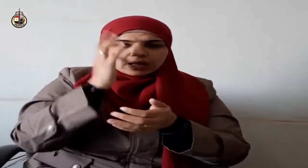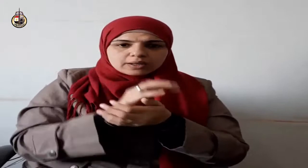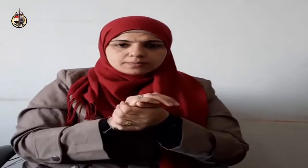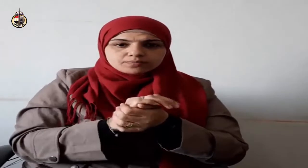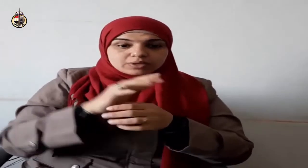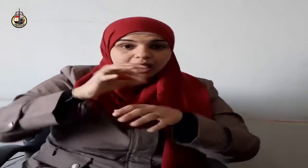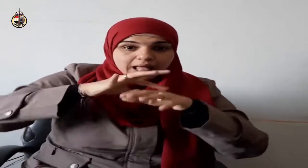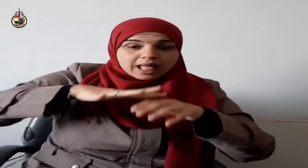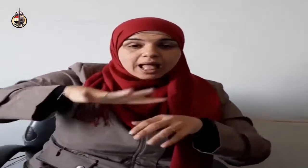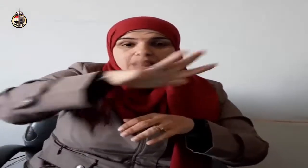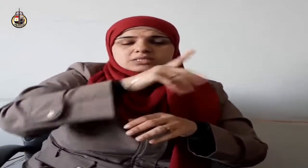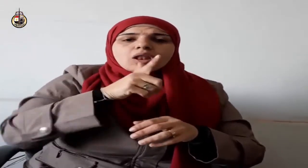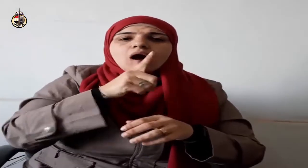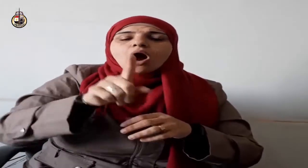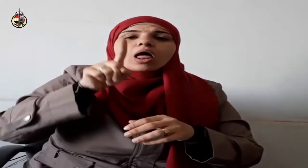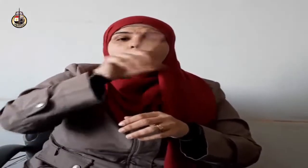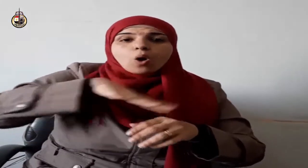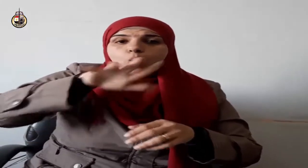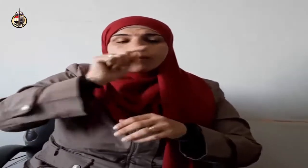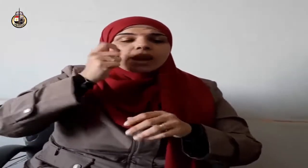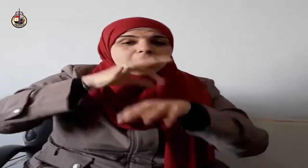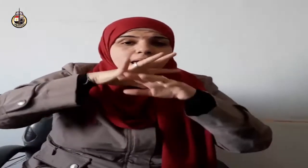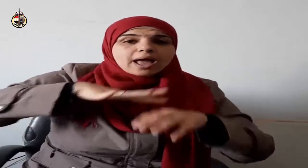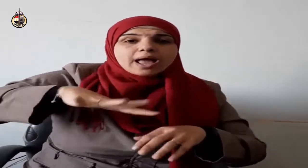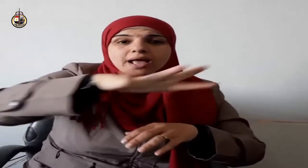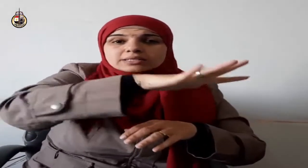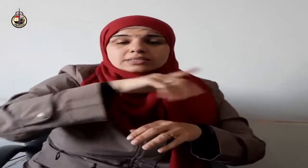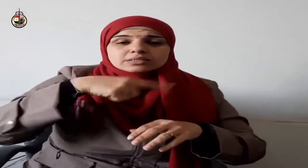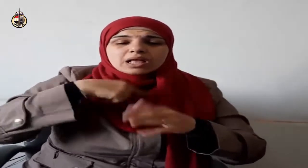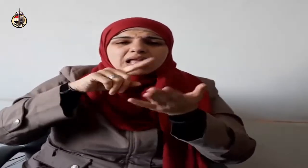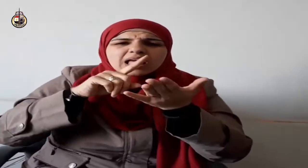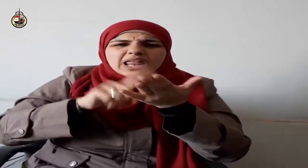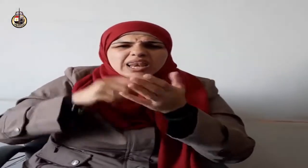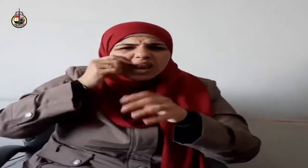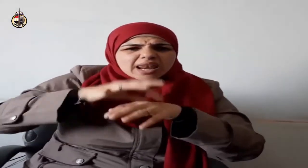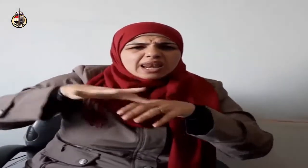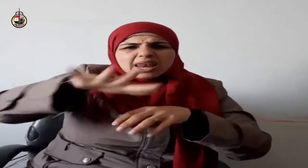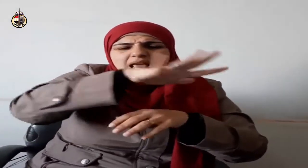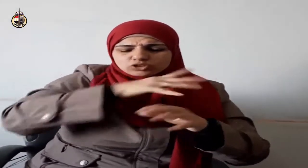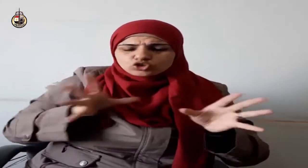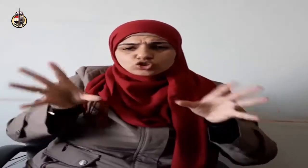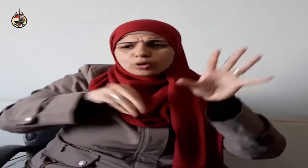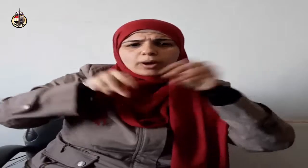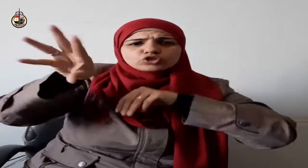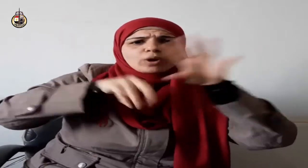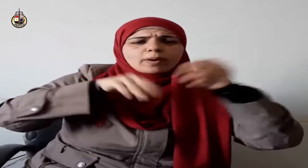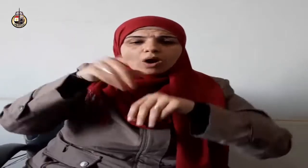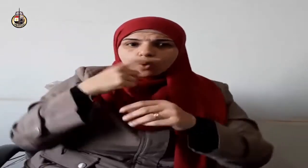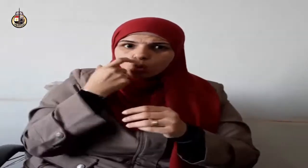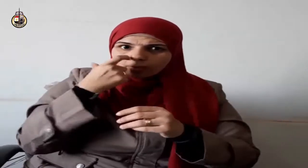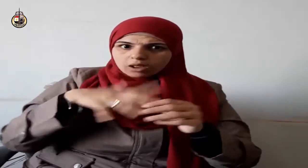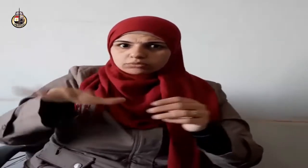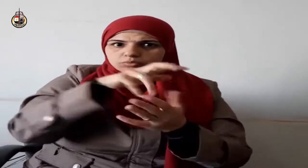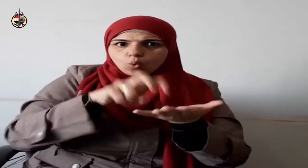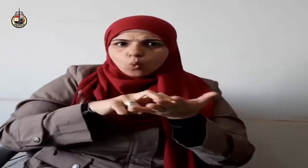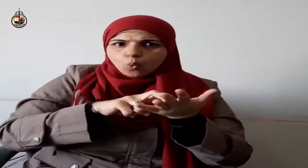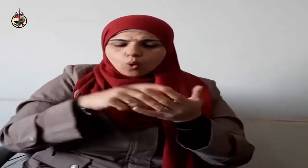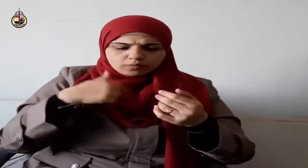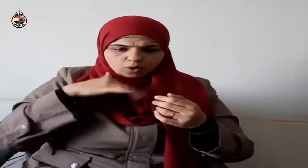العبد ثمارتها في دنياه وآخرته منها أن من دخل في معية